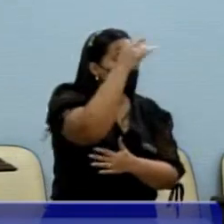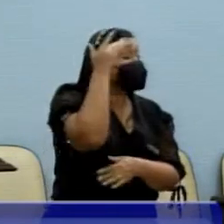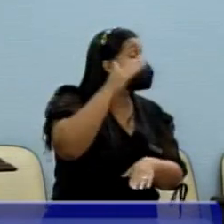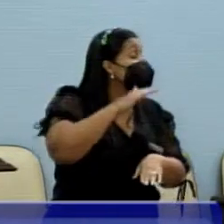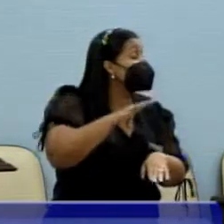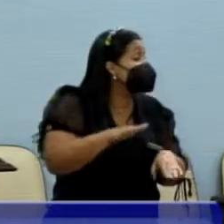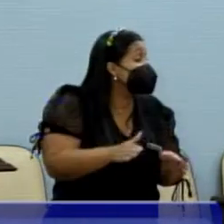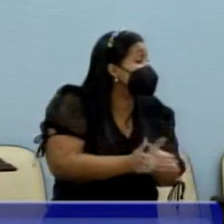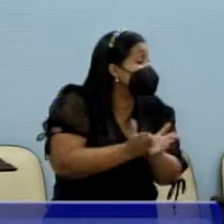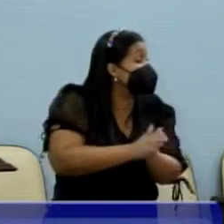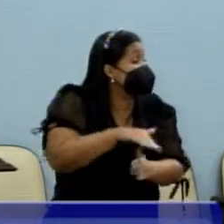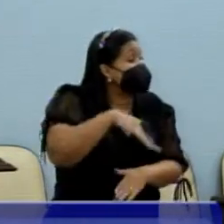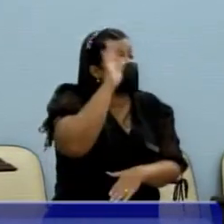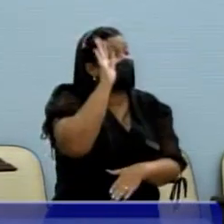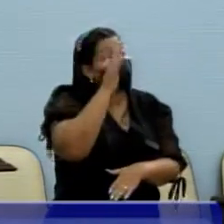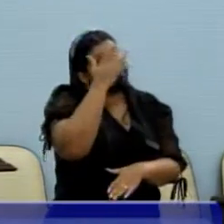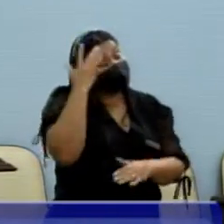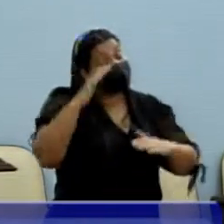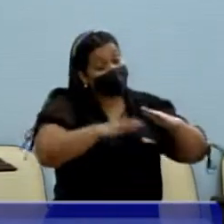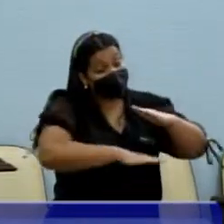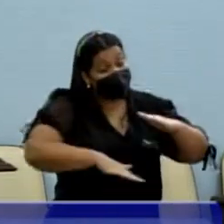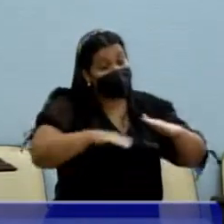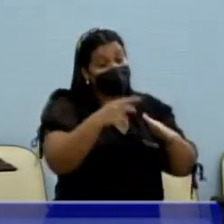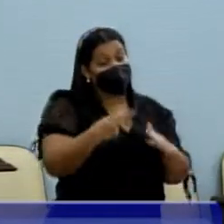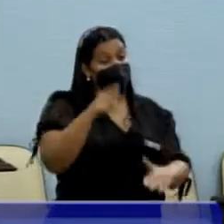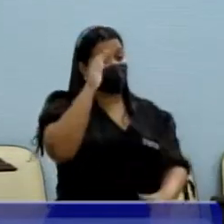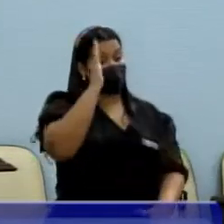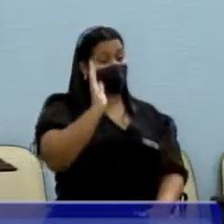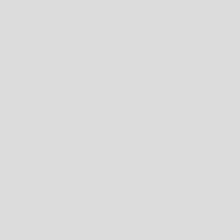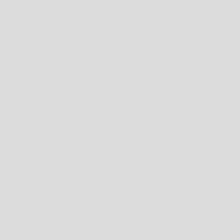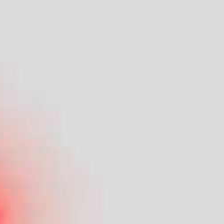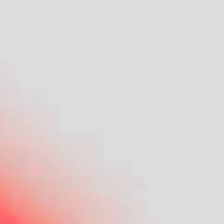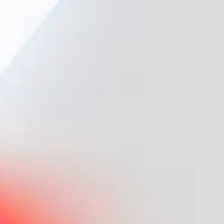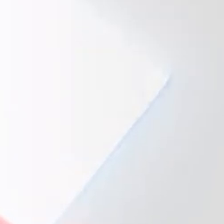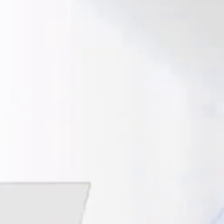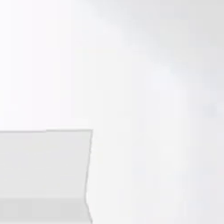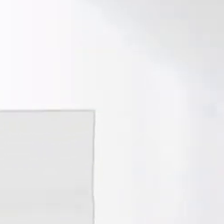pobres e mais vulneráveis no país e na cidade. Obrigado, Sr. Presidente.